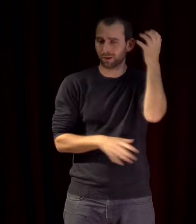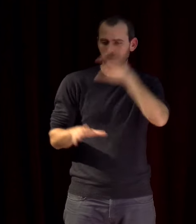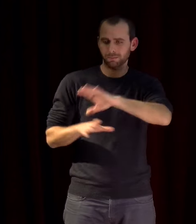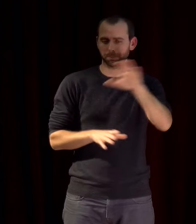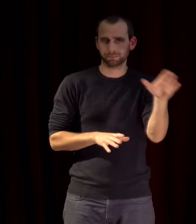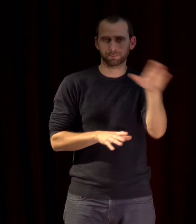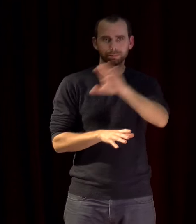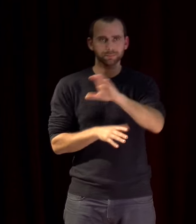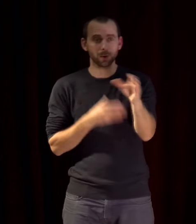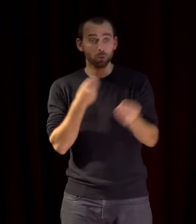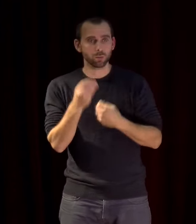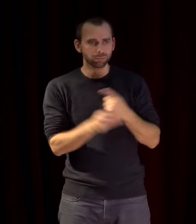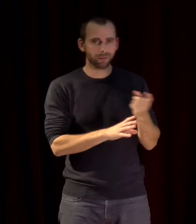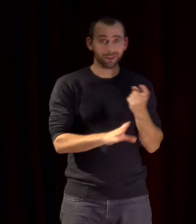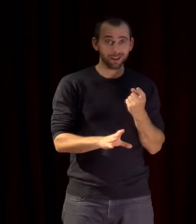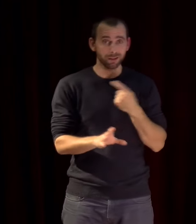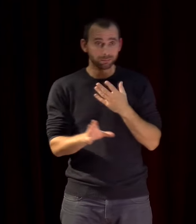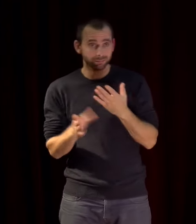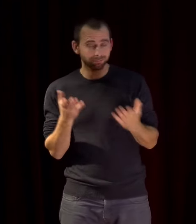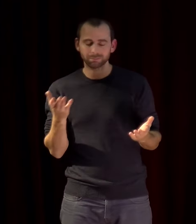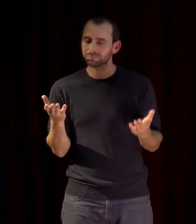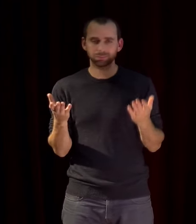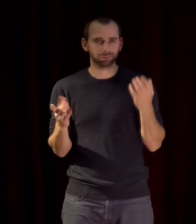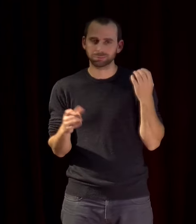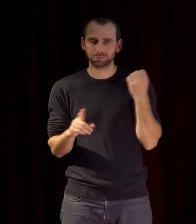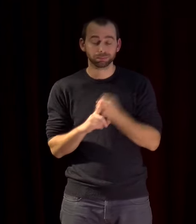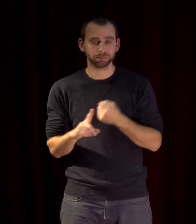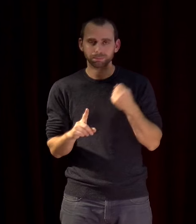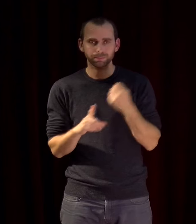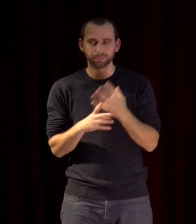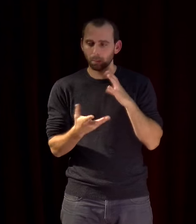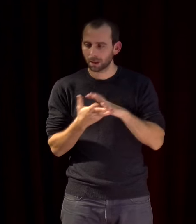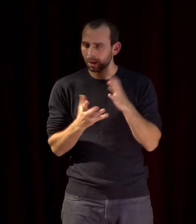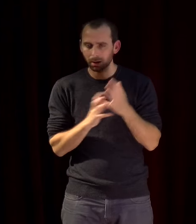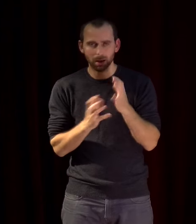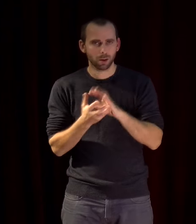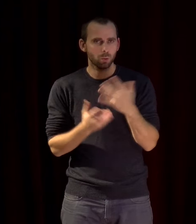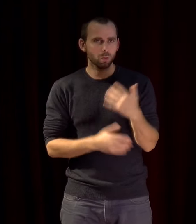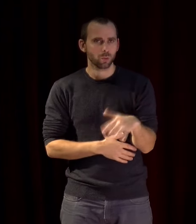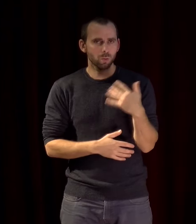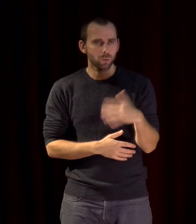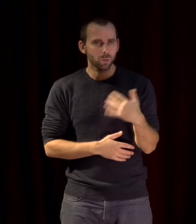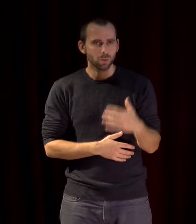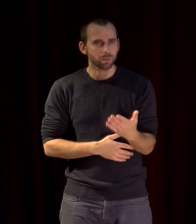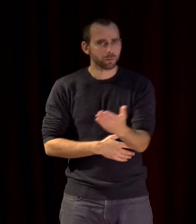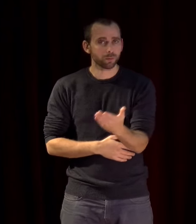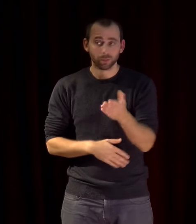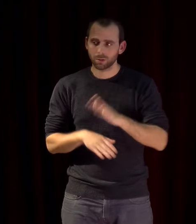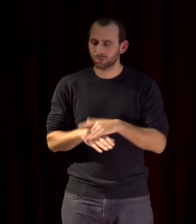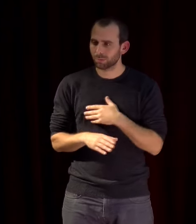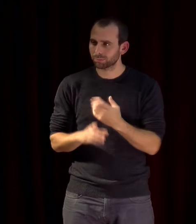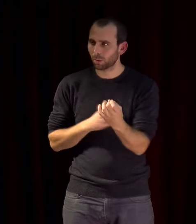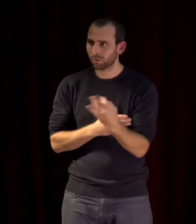parcours du combattant et le plus souvent une humiliation supplémentaire pour l'immense